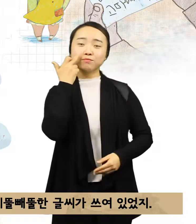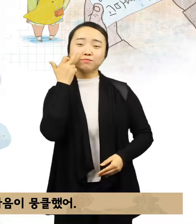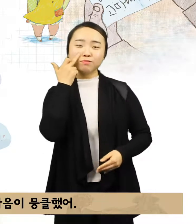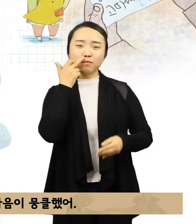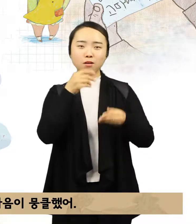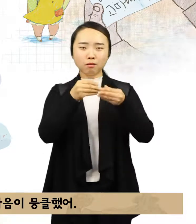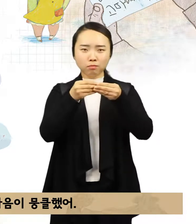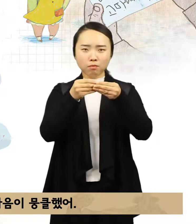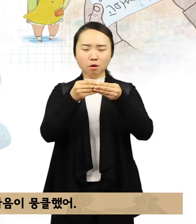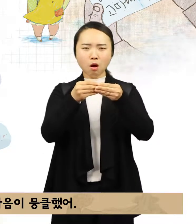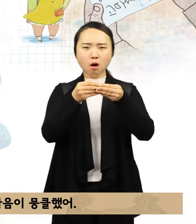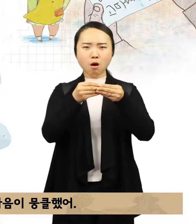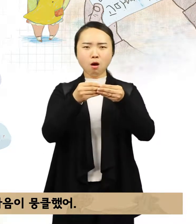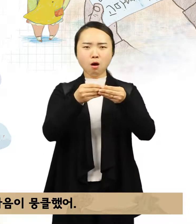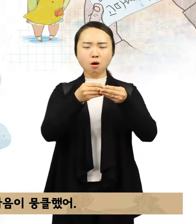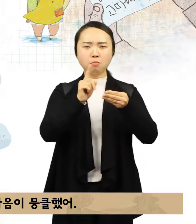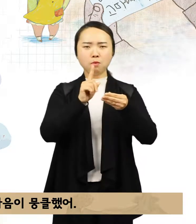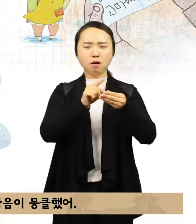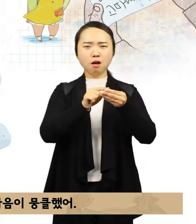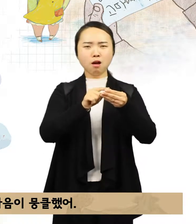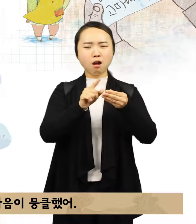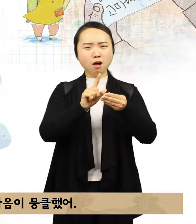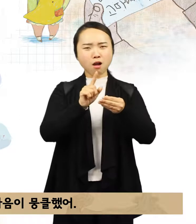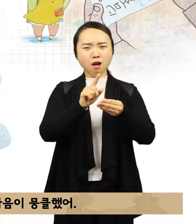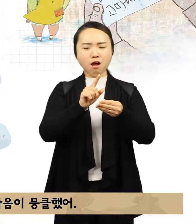지우는 뭔지 모르게 마음이 뭉클했어.